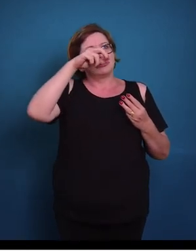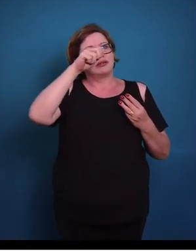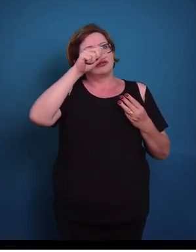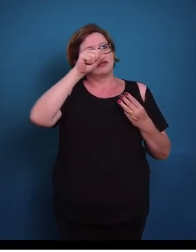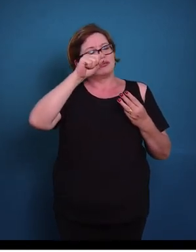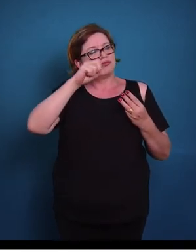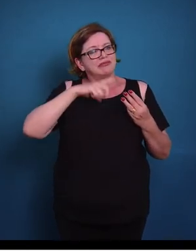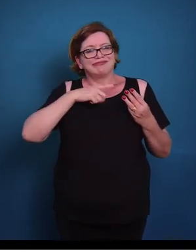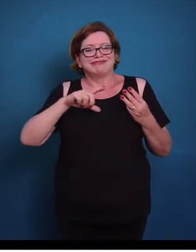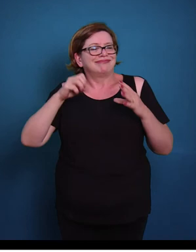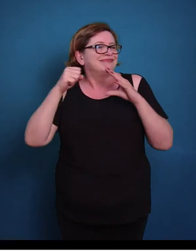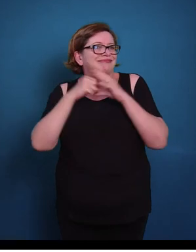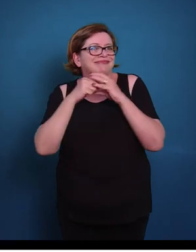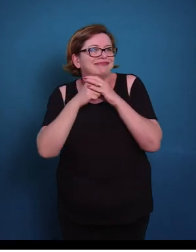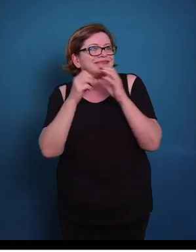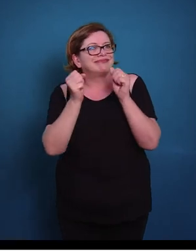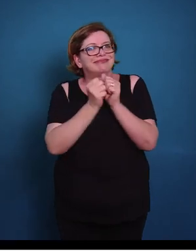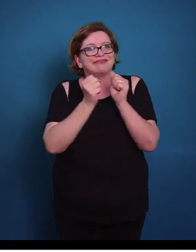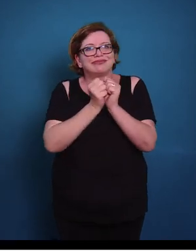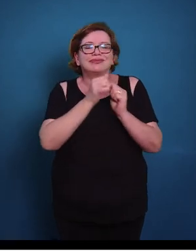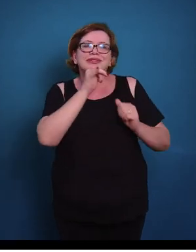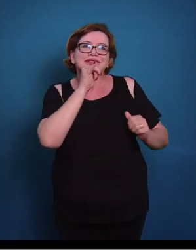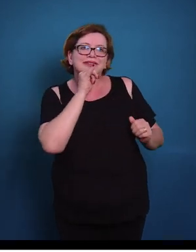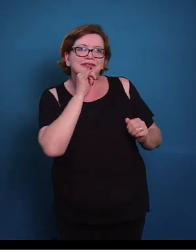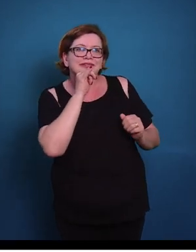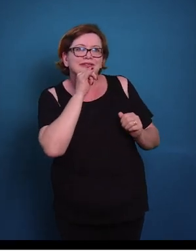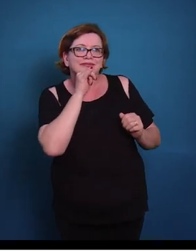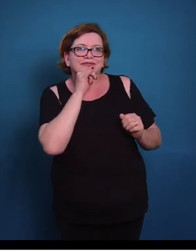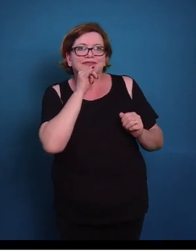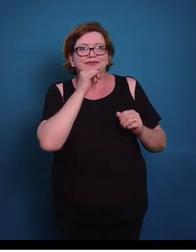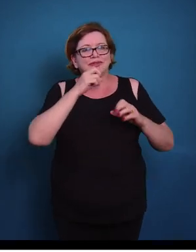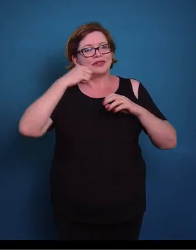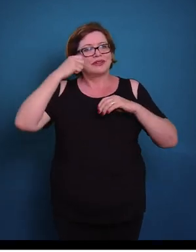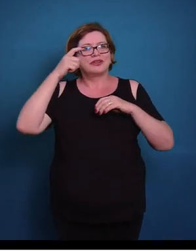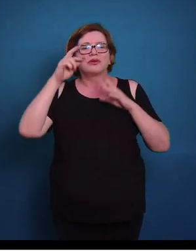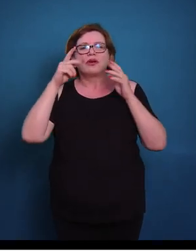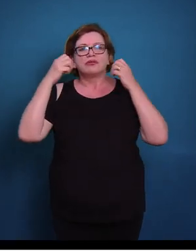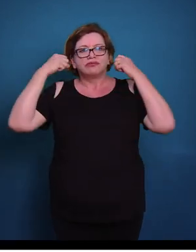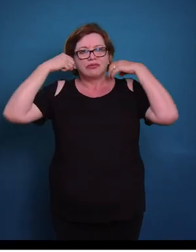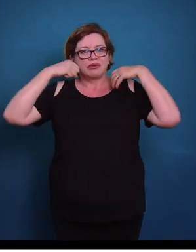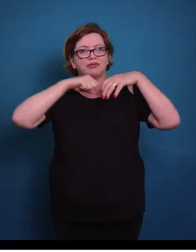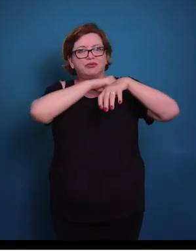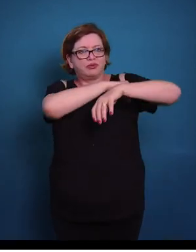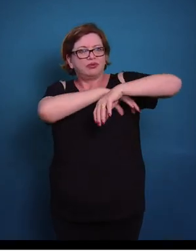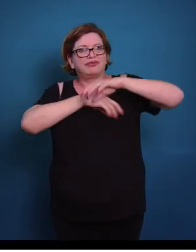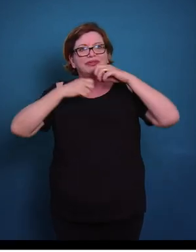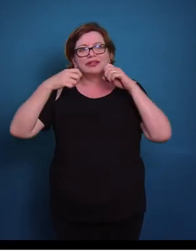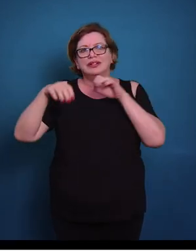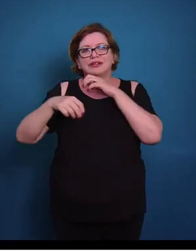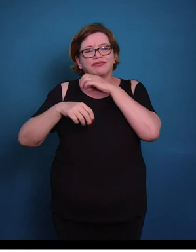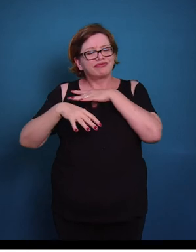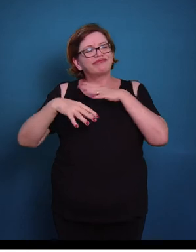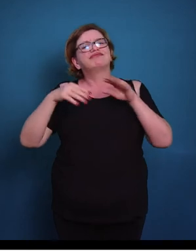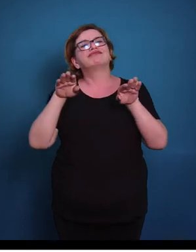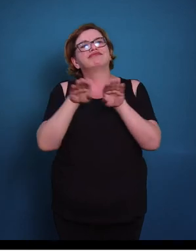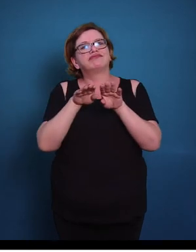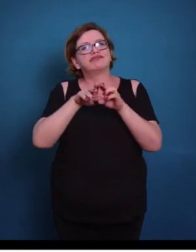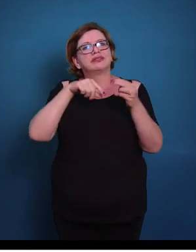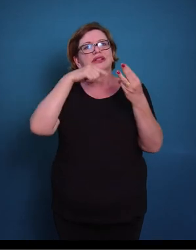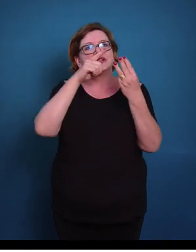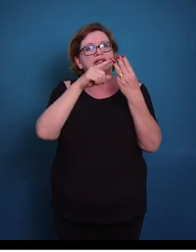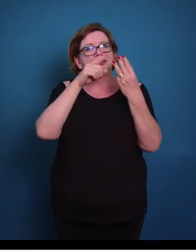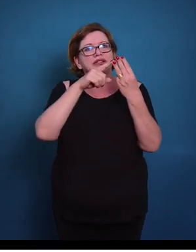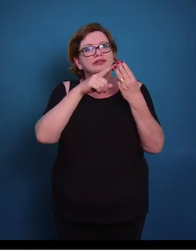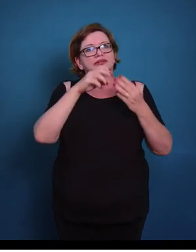secreção vai ser liberado. Então aqui, por exemplo, nós temos as glândulas sudoríparas e as glândulas salivares. E por último nós temos as